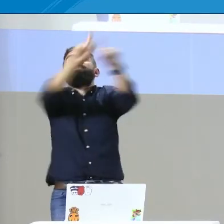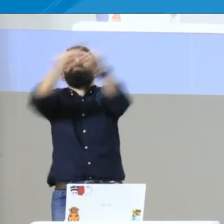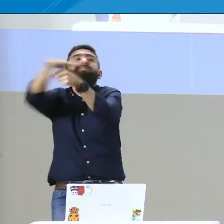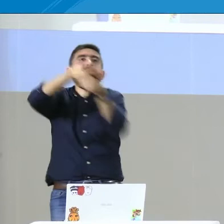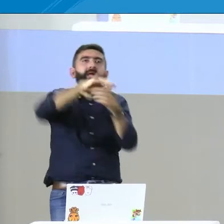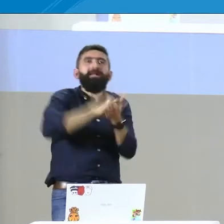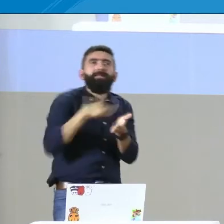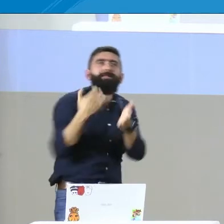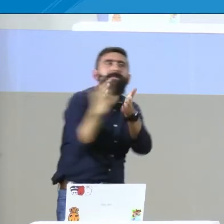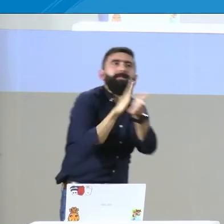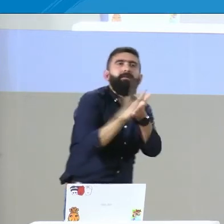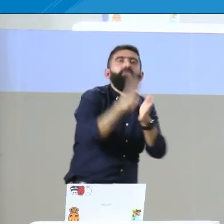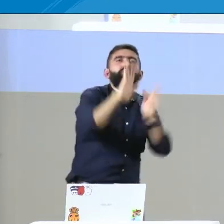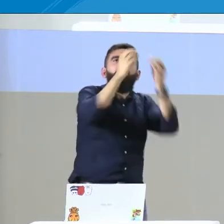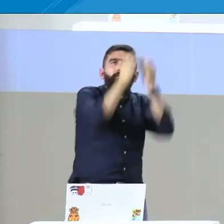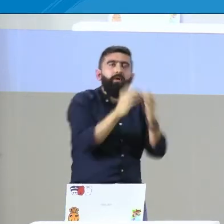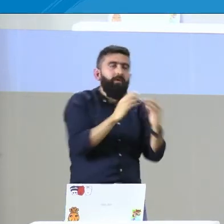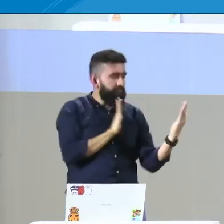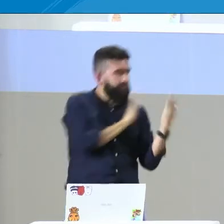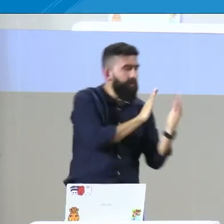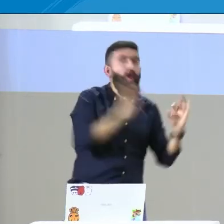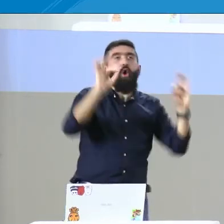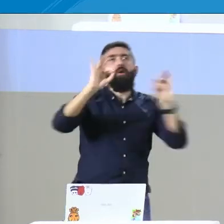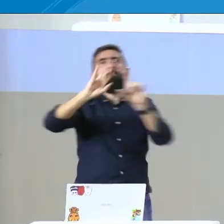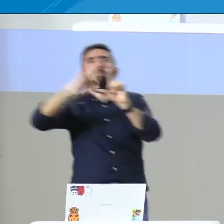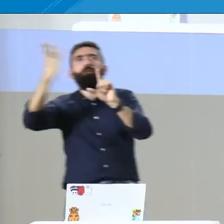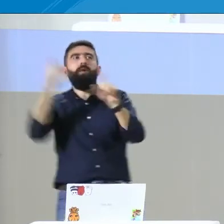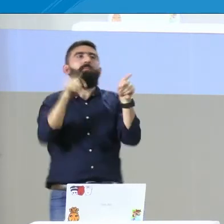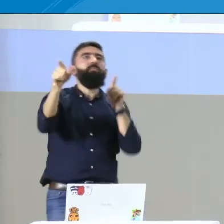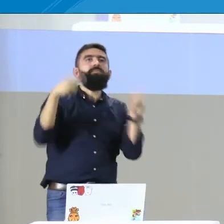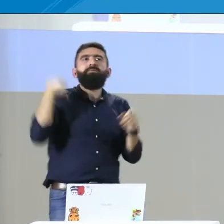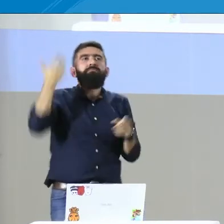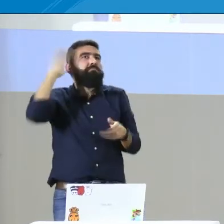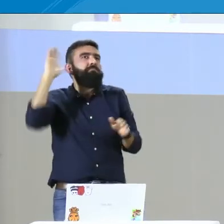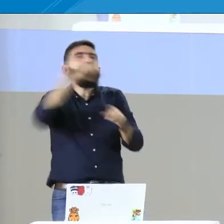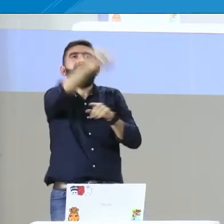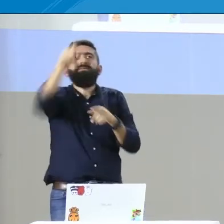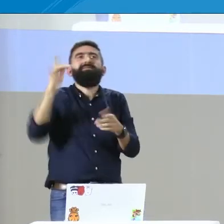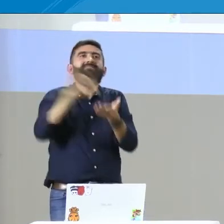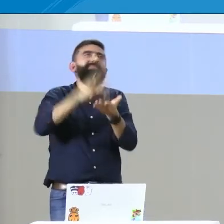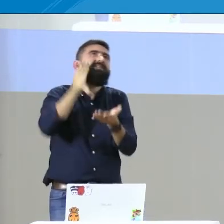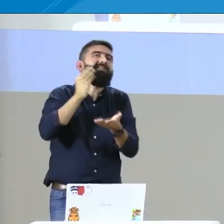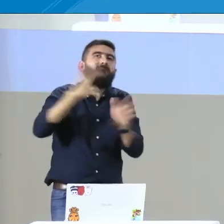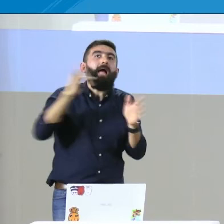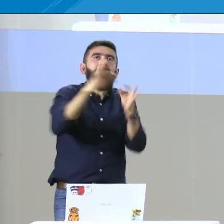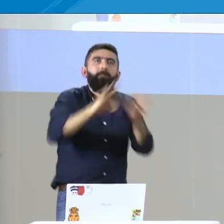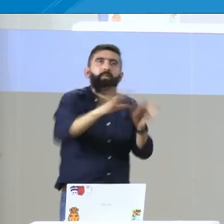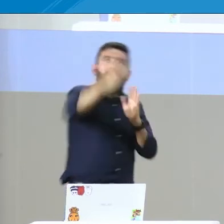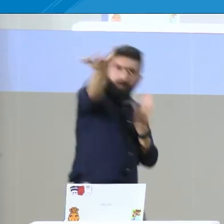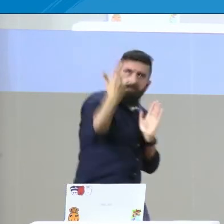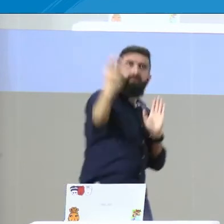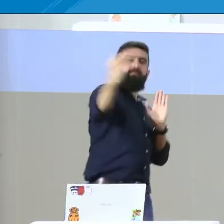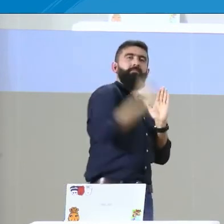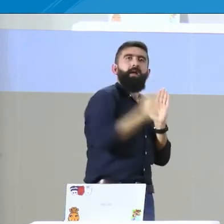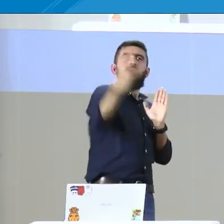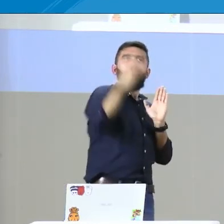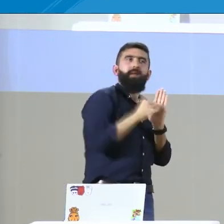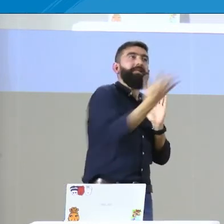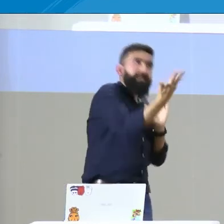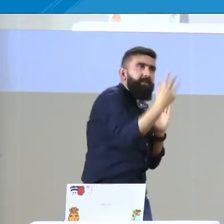comunicar, o tengo el servicio de interpretación, o la entidad lo cuenta. Eso es lo que queremos saber. ¿Cuáles son esos ajustes razonables? No solamente en contextos presenciales, sino